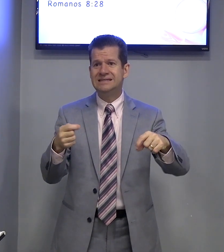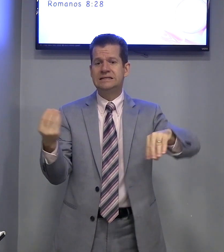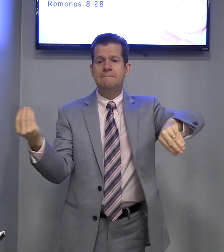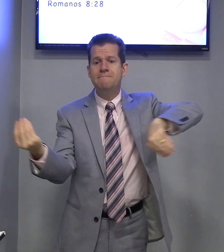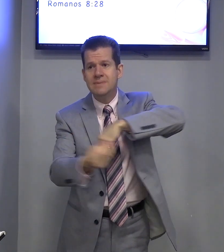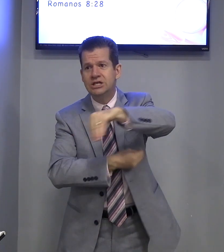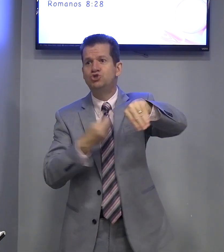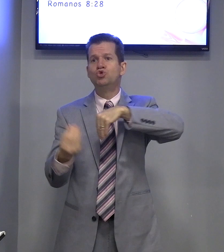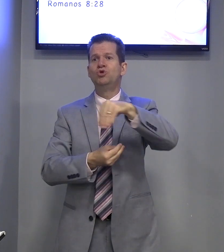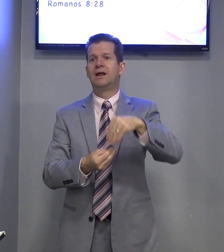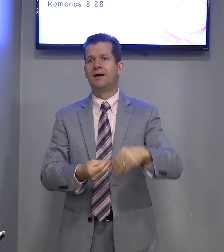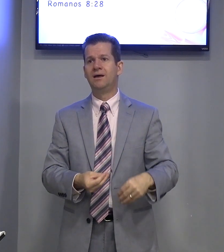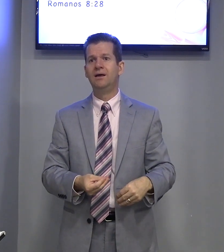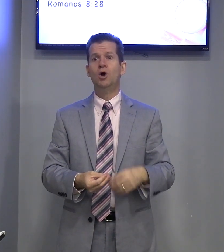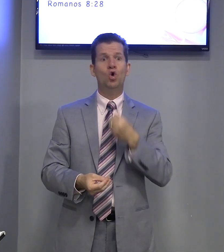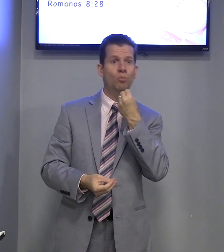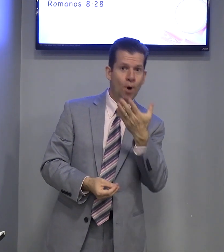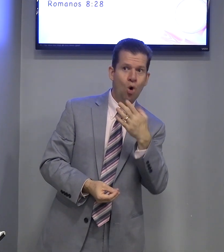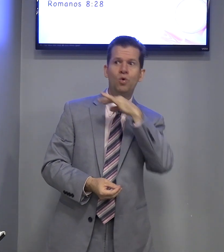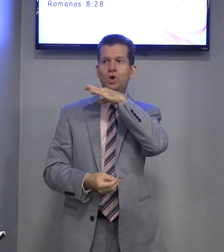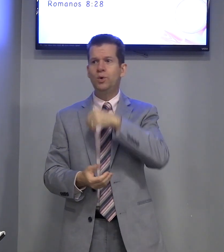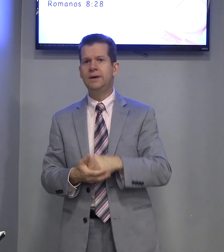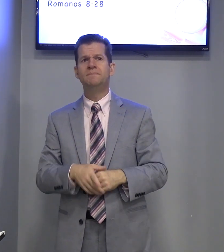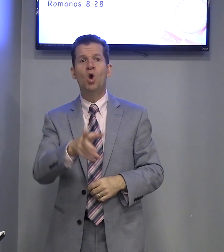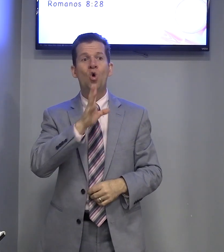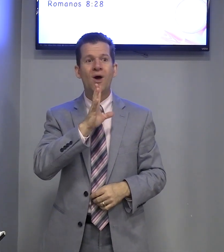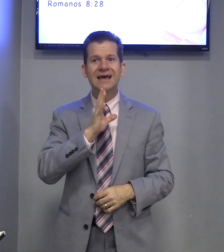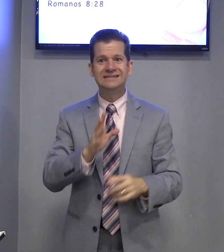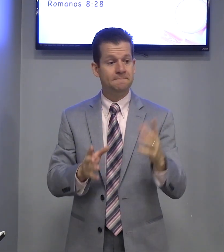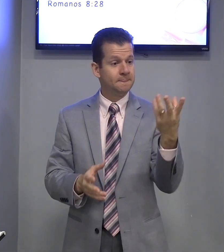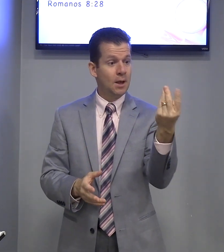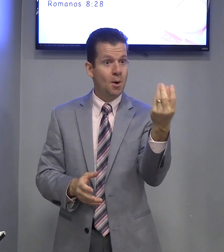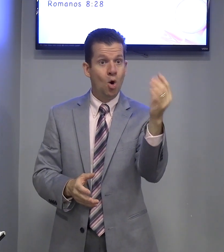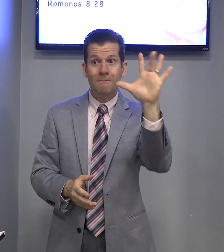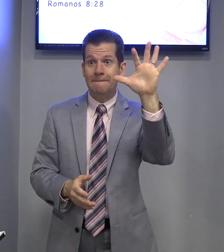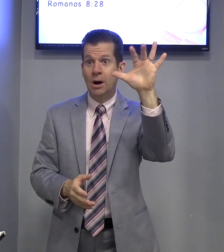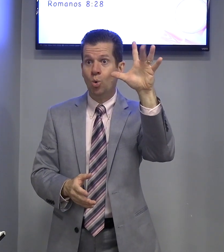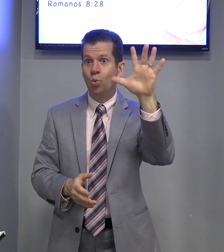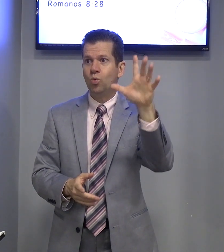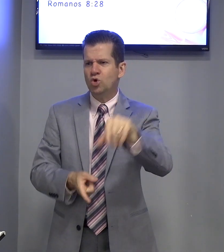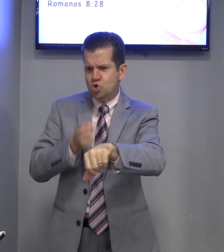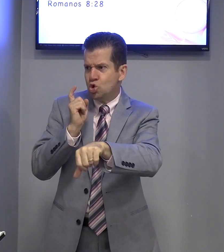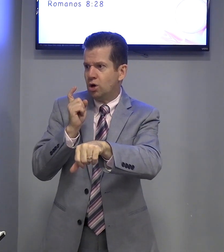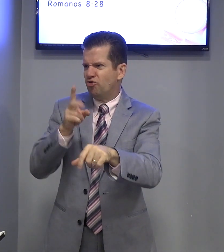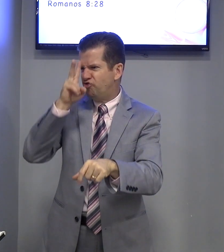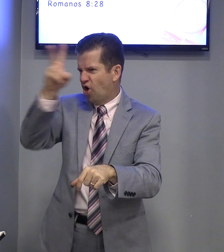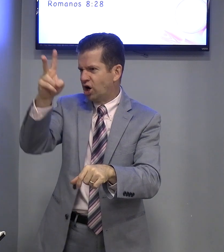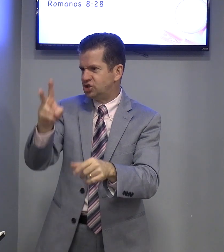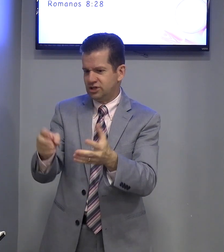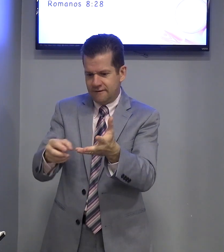Precisa misturar. O bom e o ruim. Conhece? Uma mão. Forte.